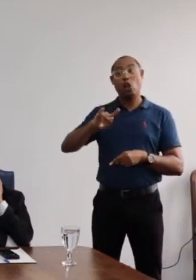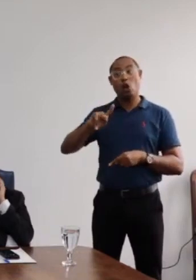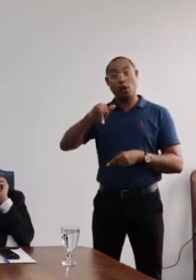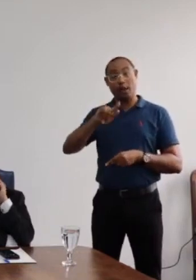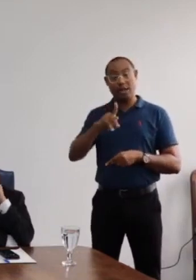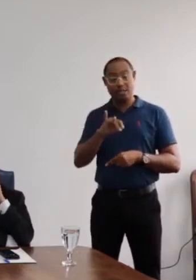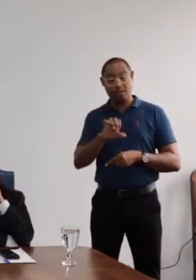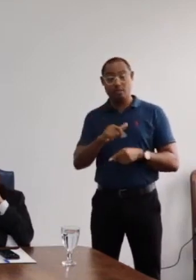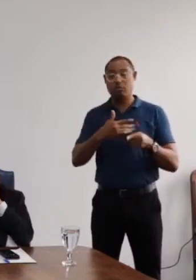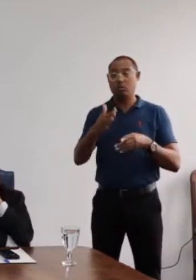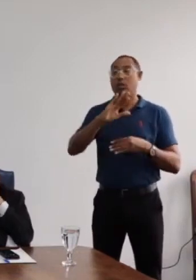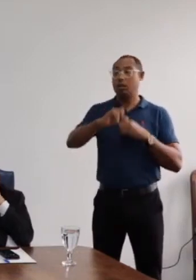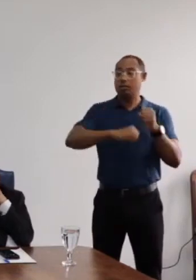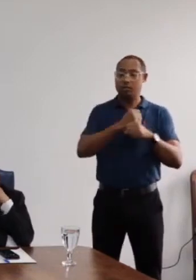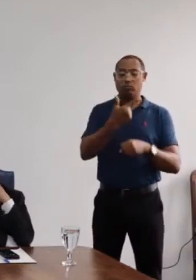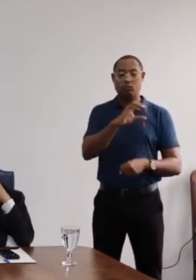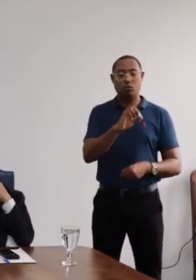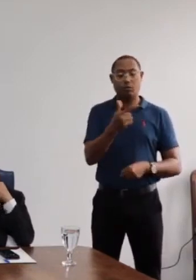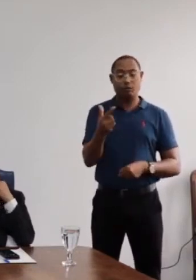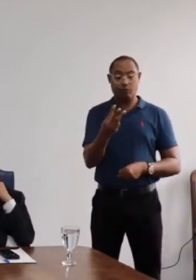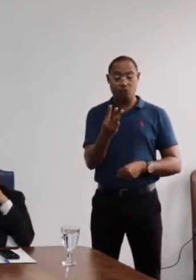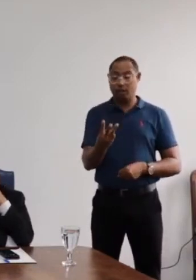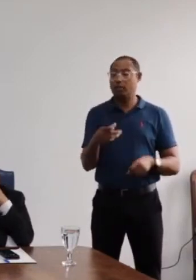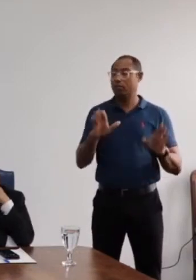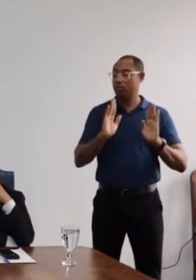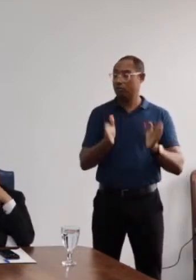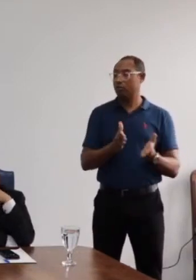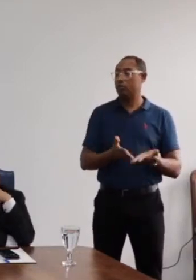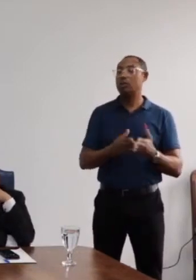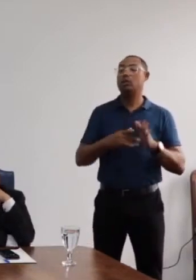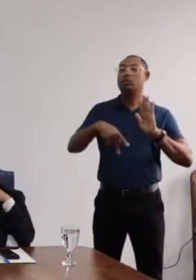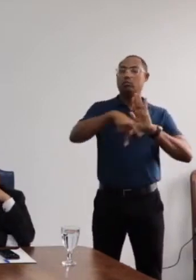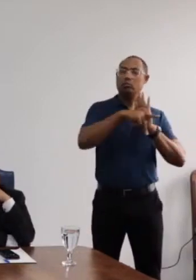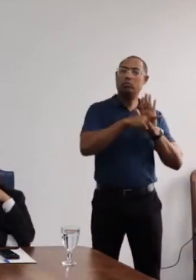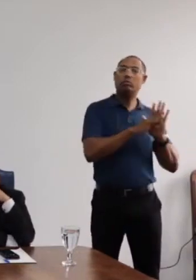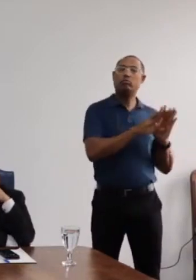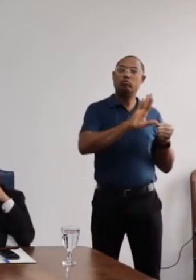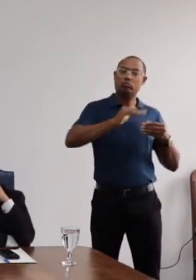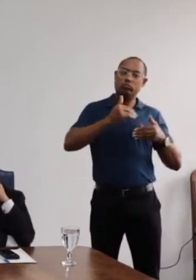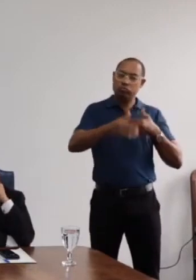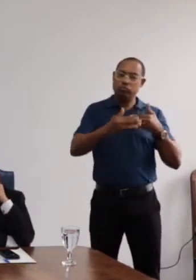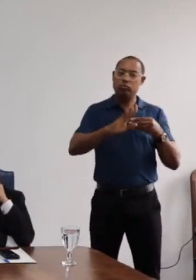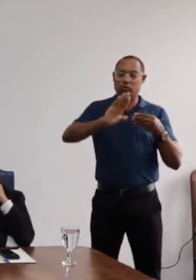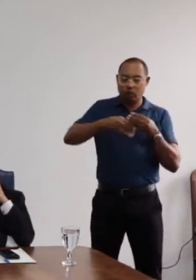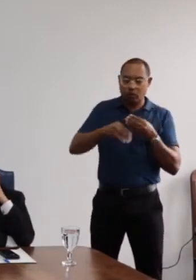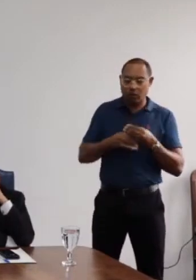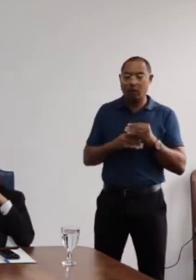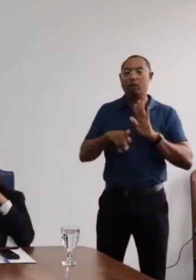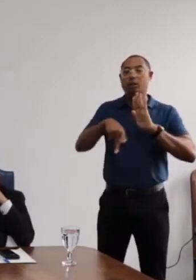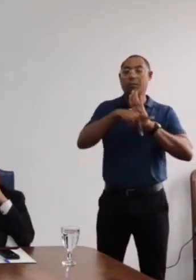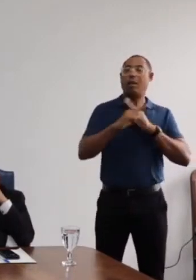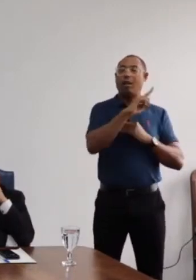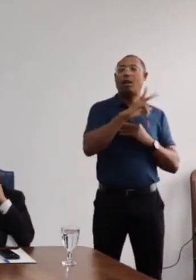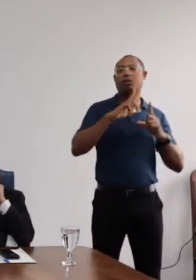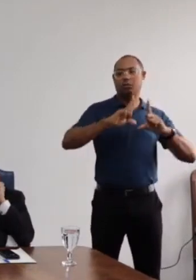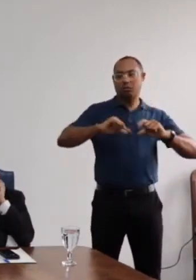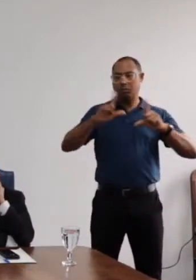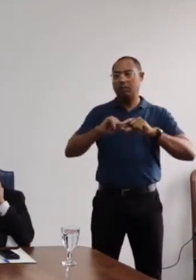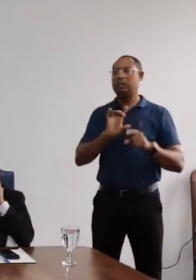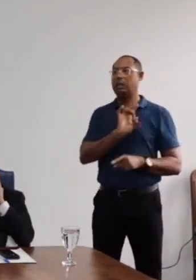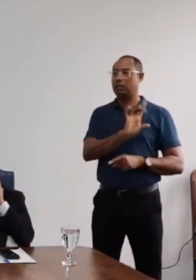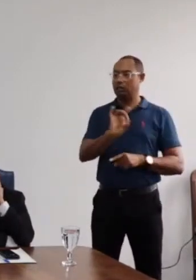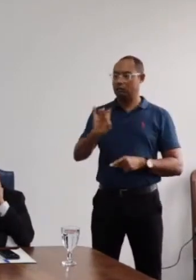UFRB, nesse ano de 2023, oriundo de emendas parlamentares da bancada e individuais.